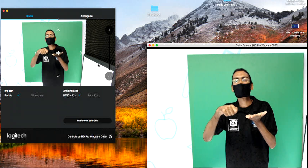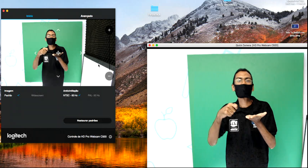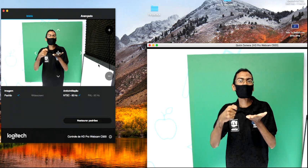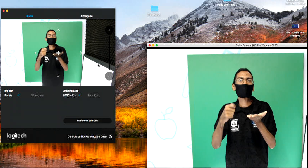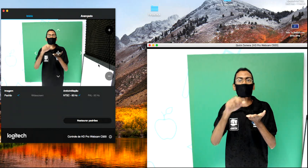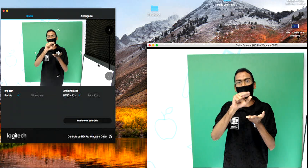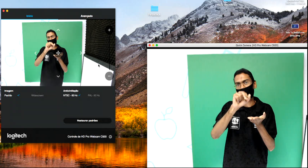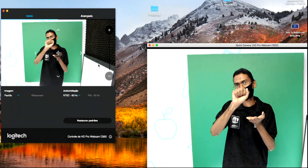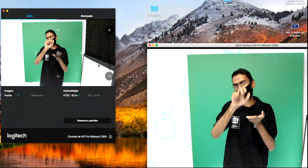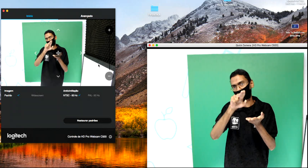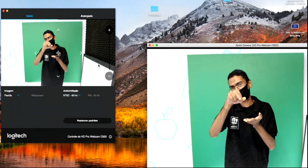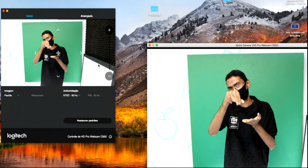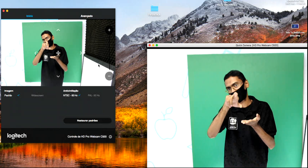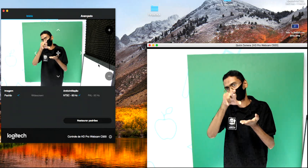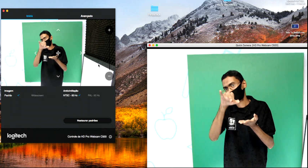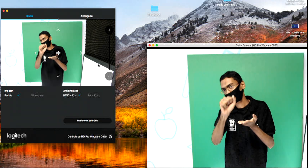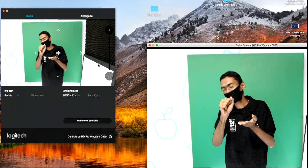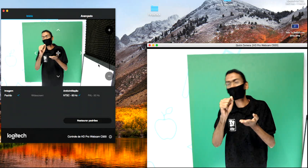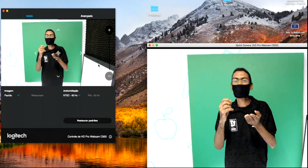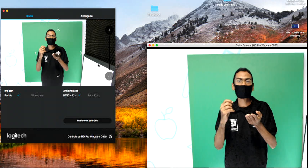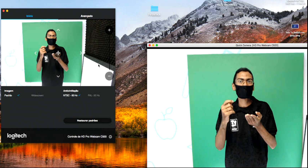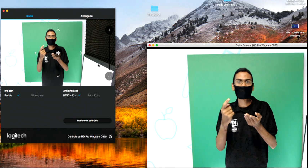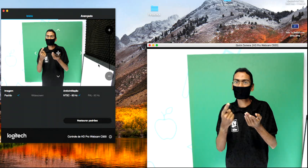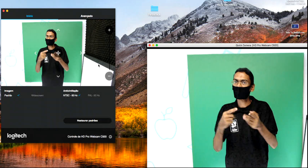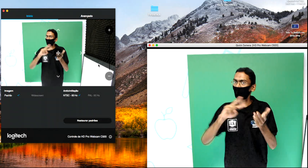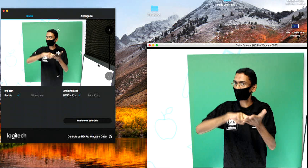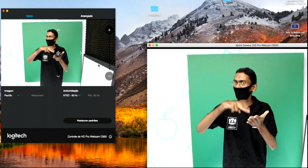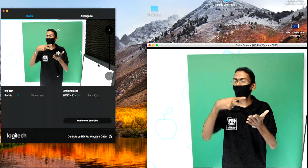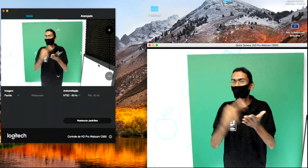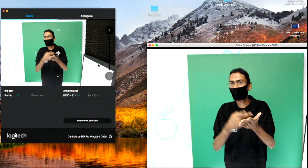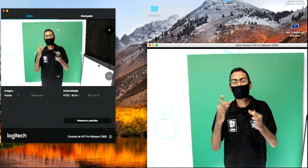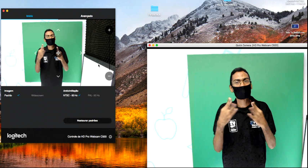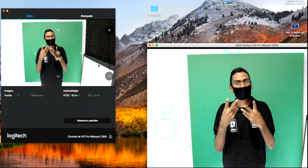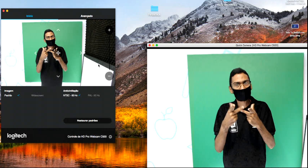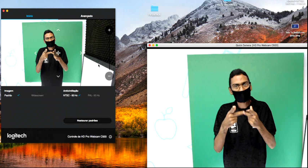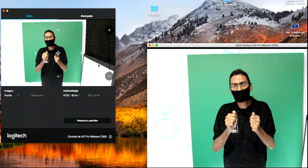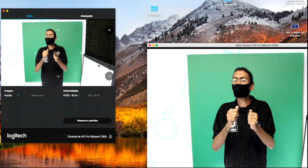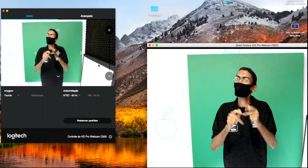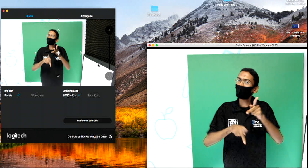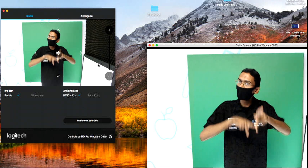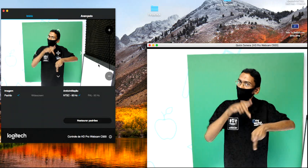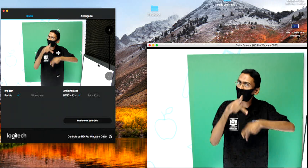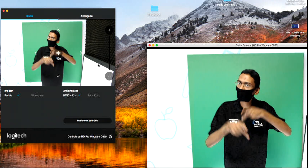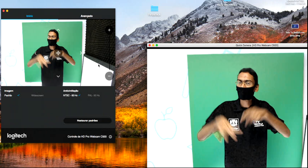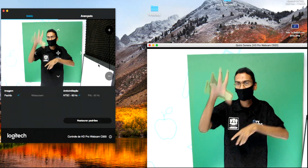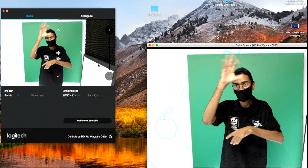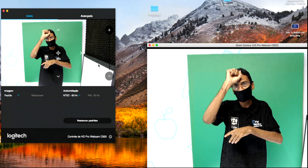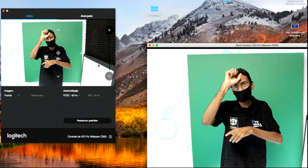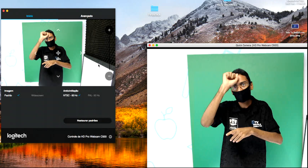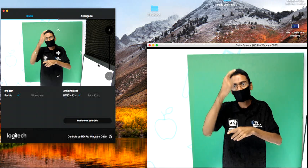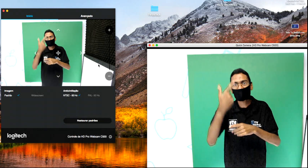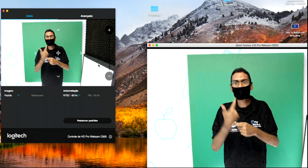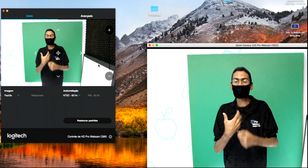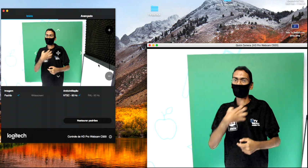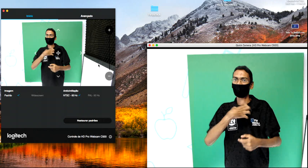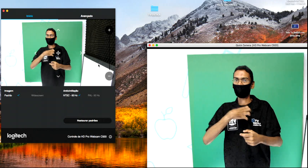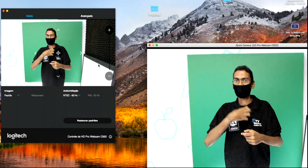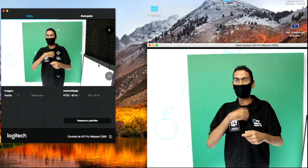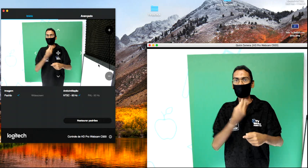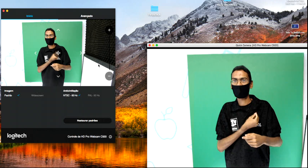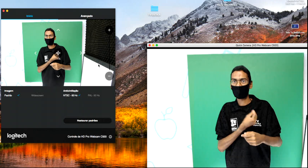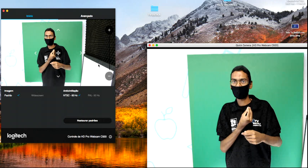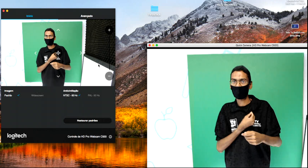que toda a humanidade aprendeu a escrever, apenas delimitou um momento em que o estilo de vida de alguns grupos